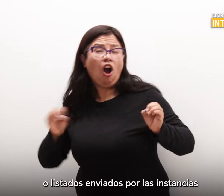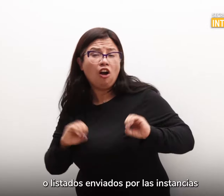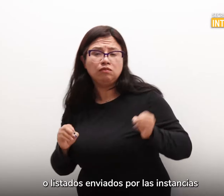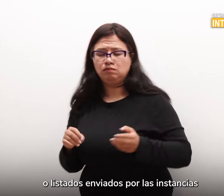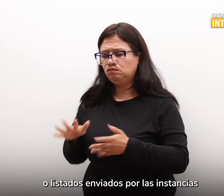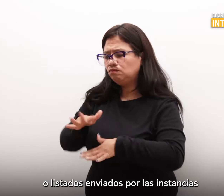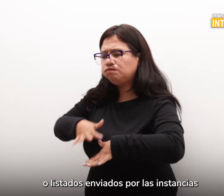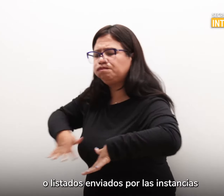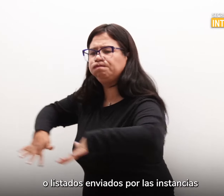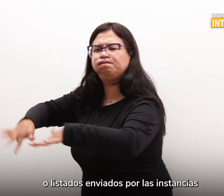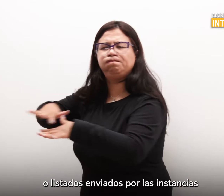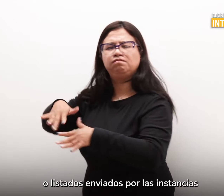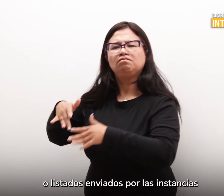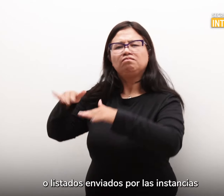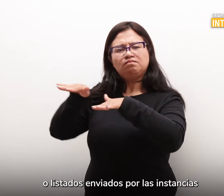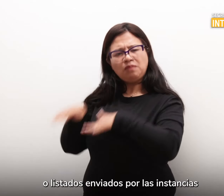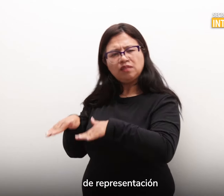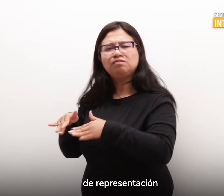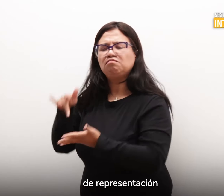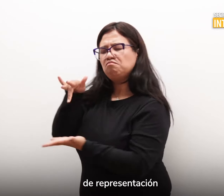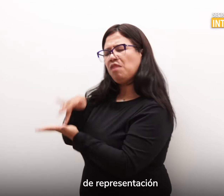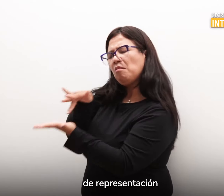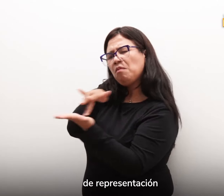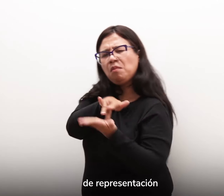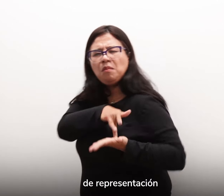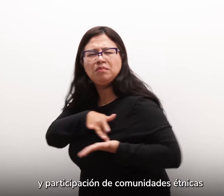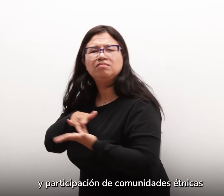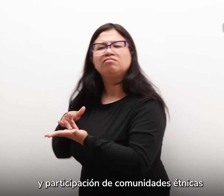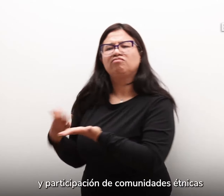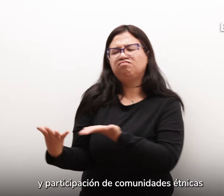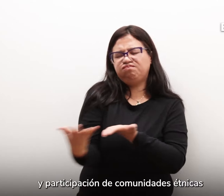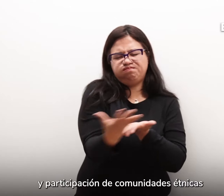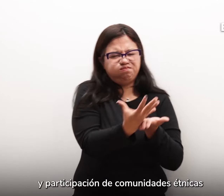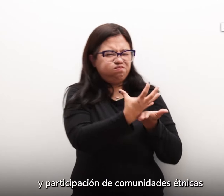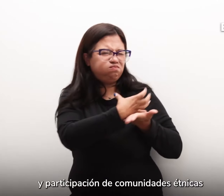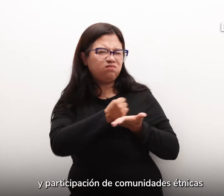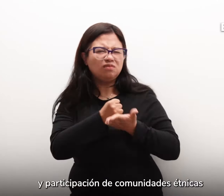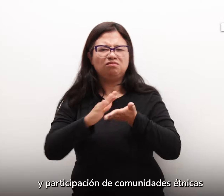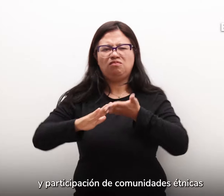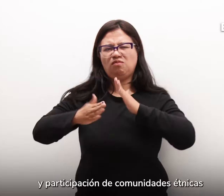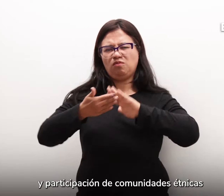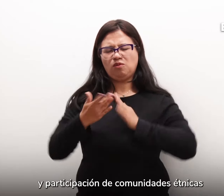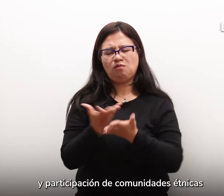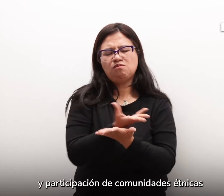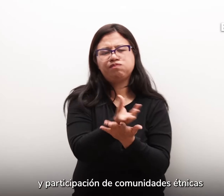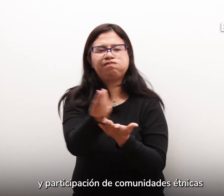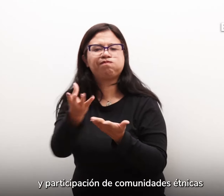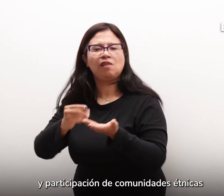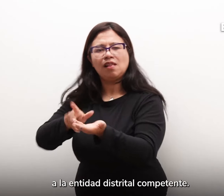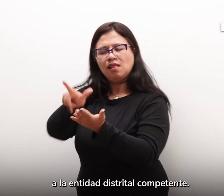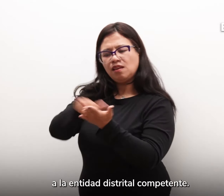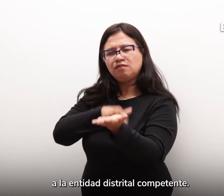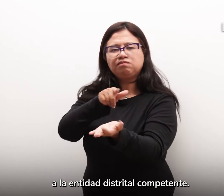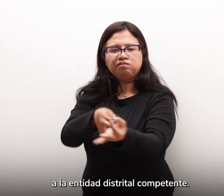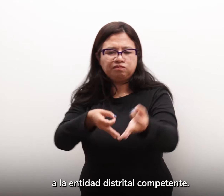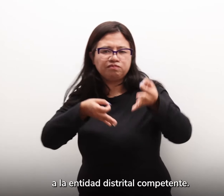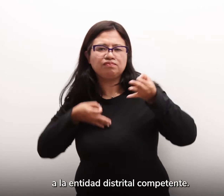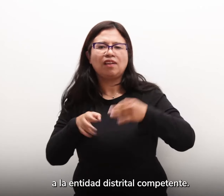listados enviados por las instancias de representación y participación de comunidades étnicas a la entidad distrital